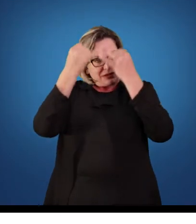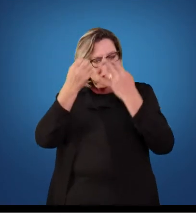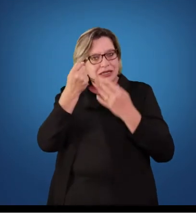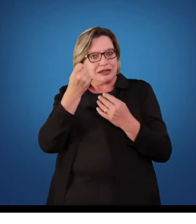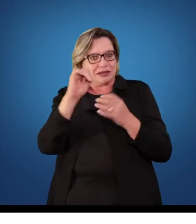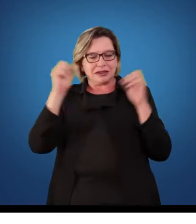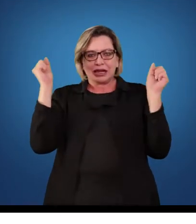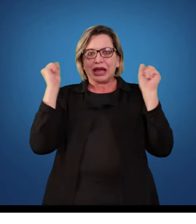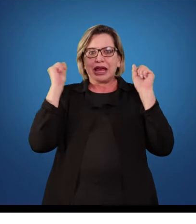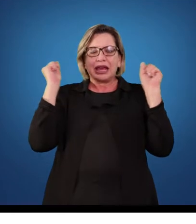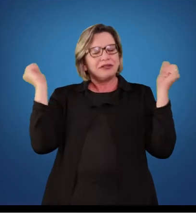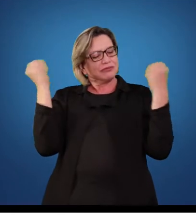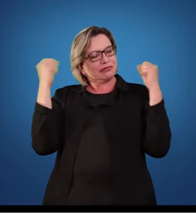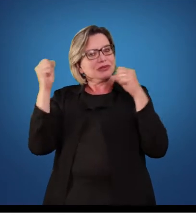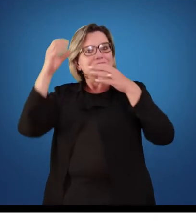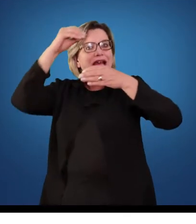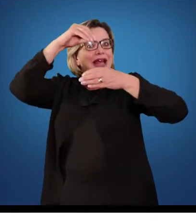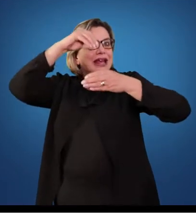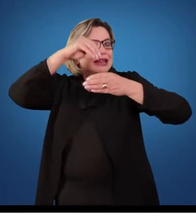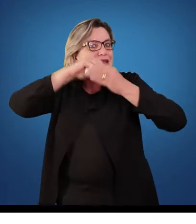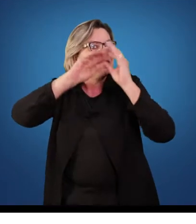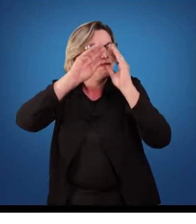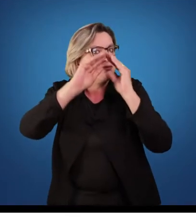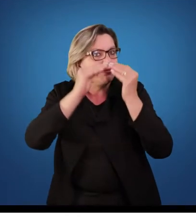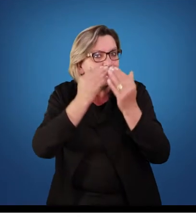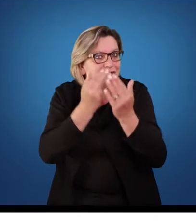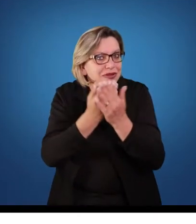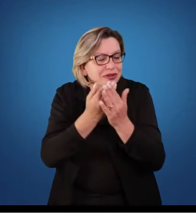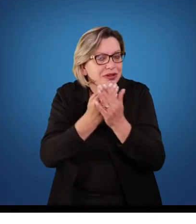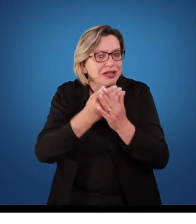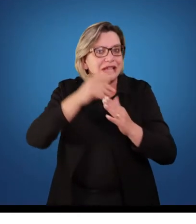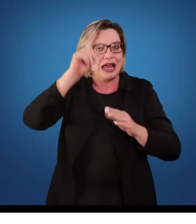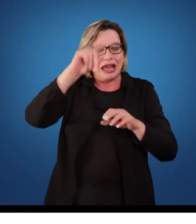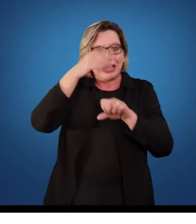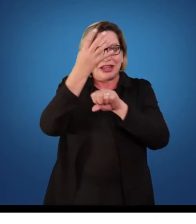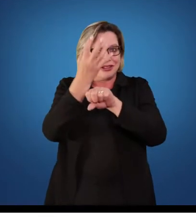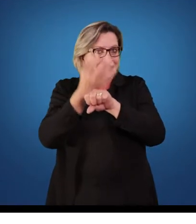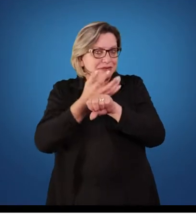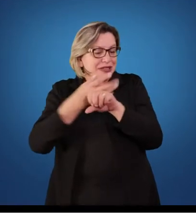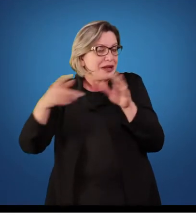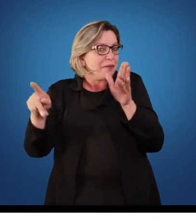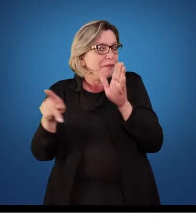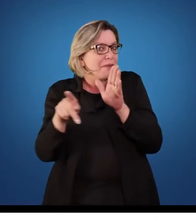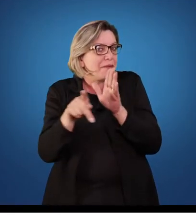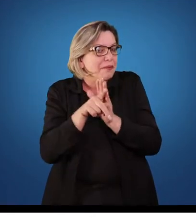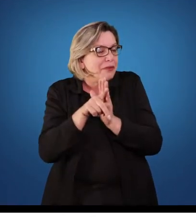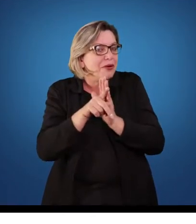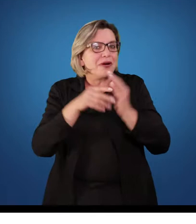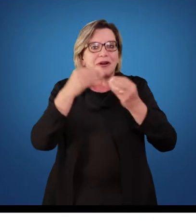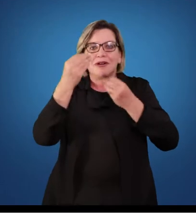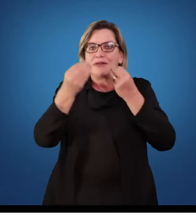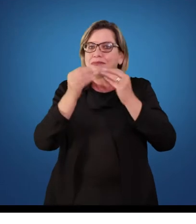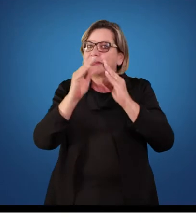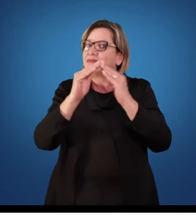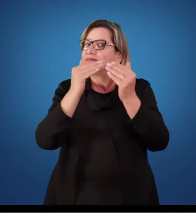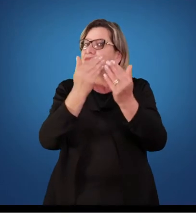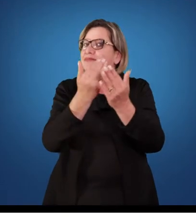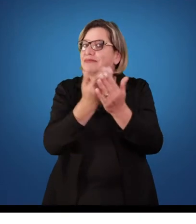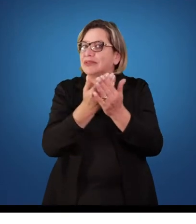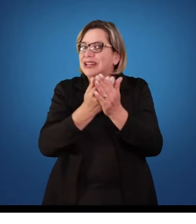escola, ela assume-se como uma disciplina escolar, então ela responde aos códigos da escola